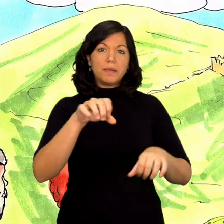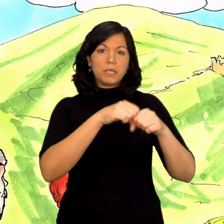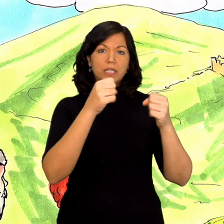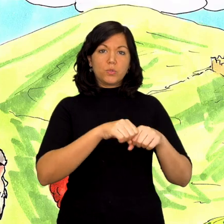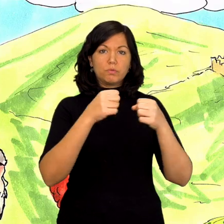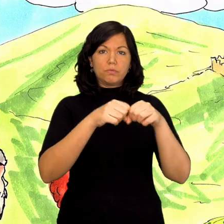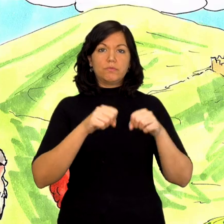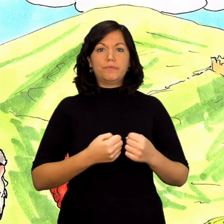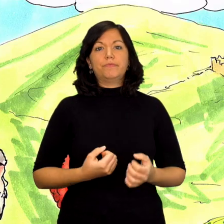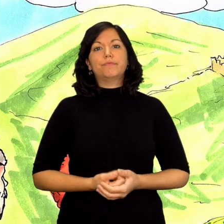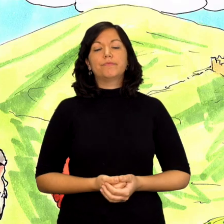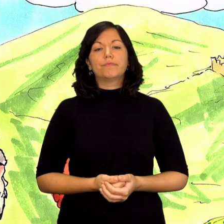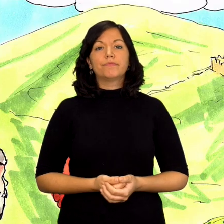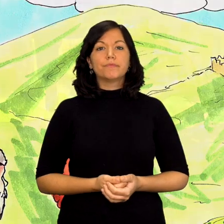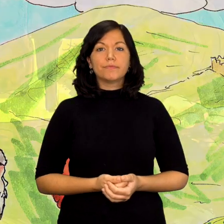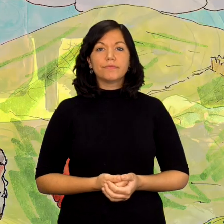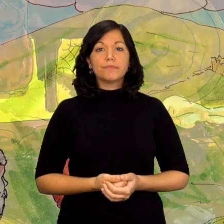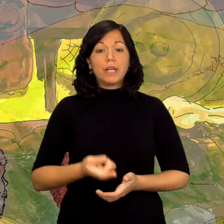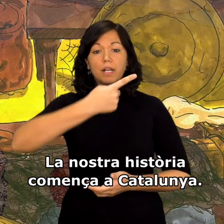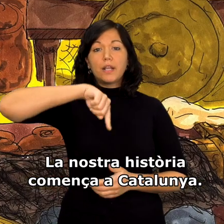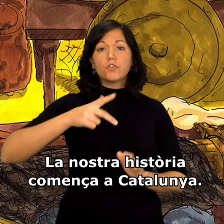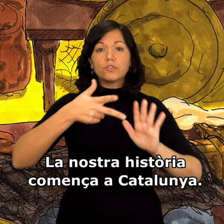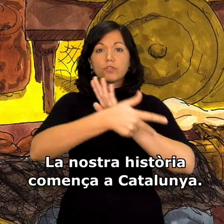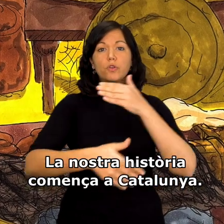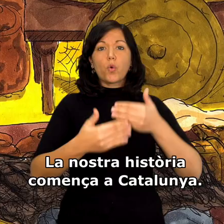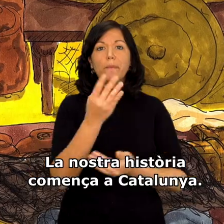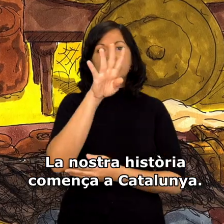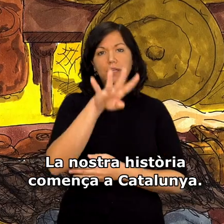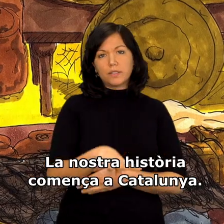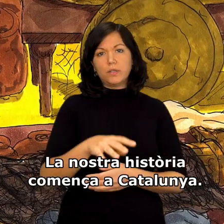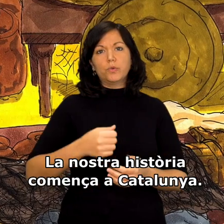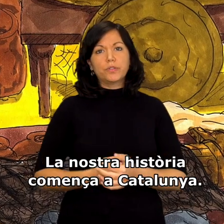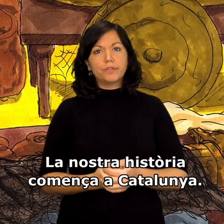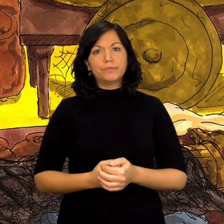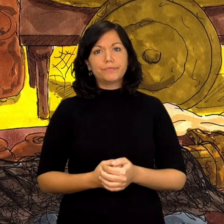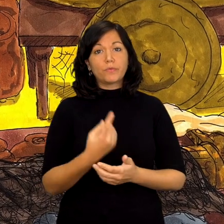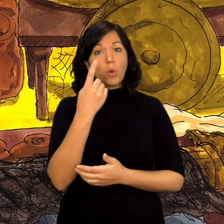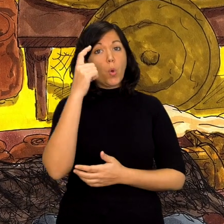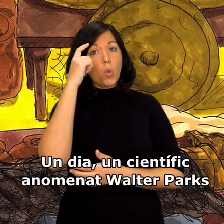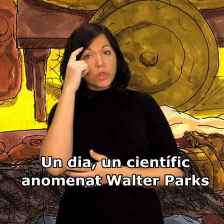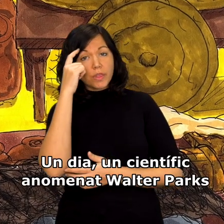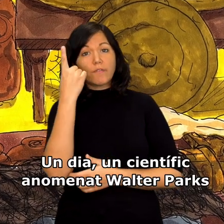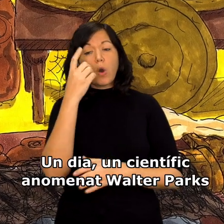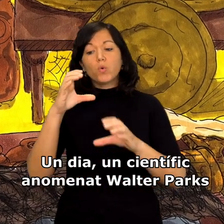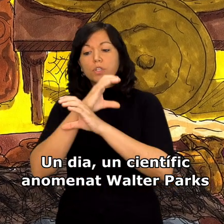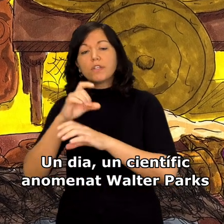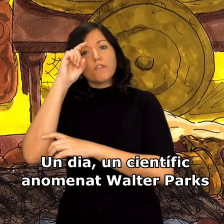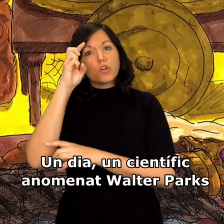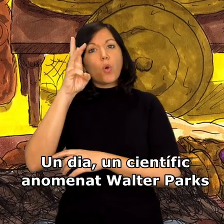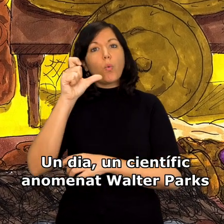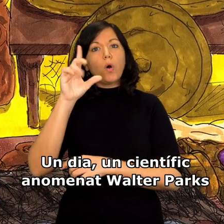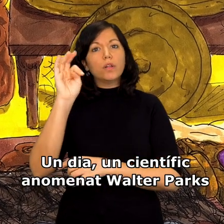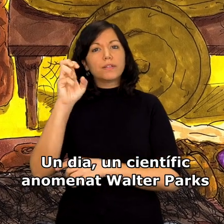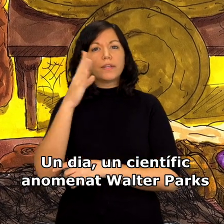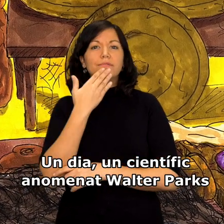La destructora d'ànimes La nostra història comença a Catalunya. Un dia, un científic